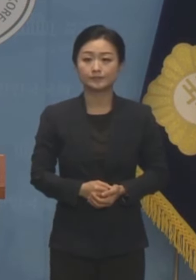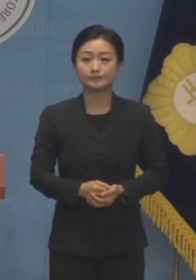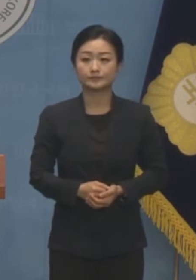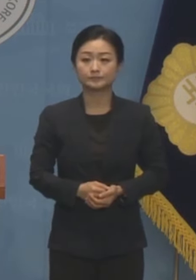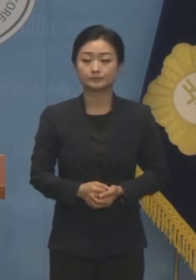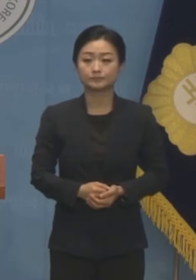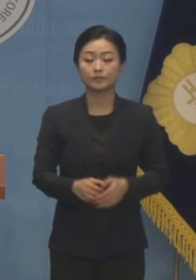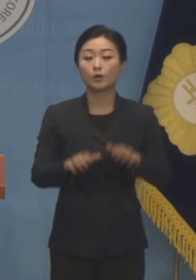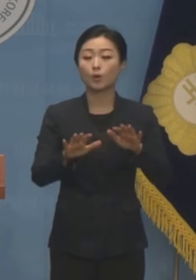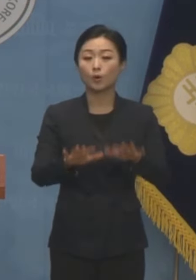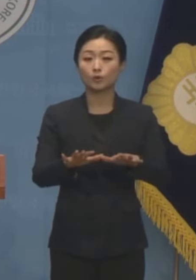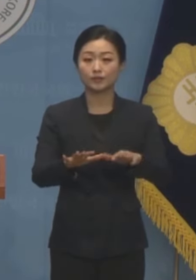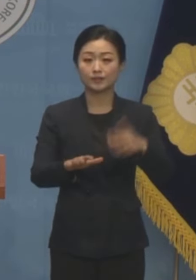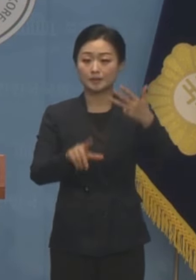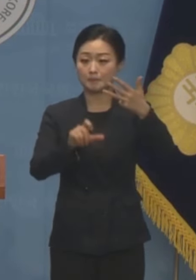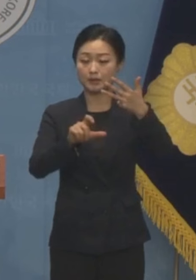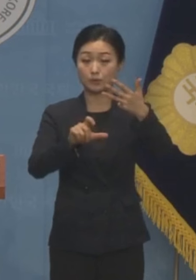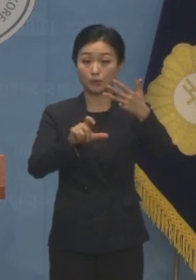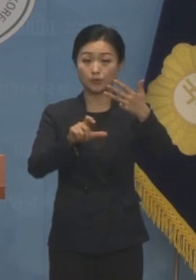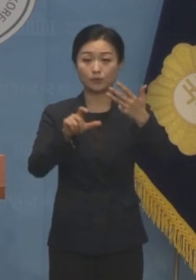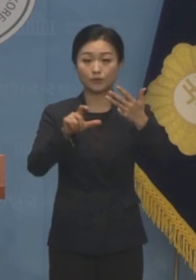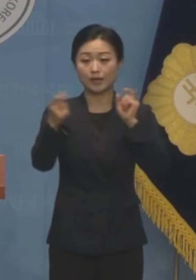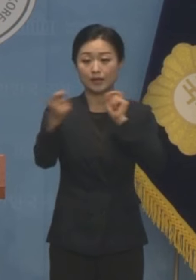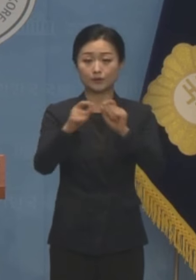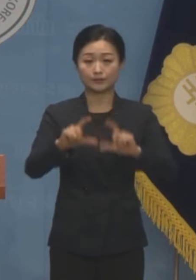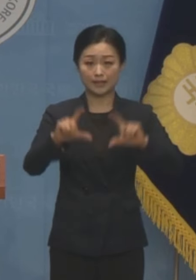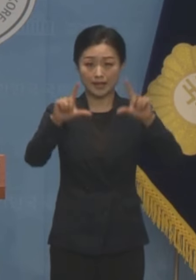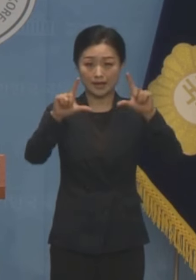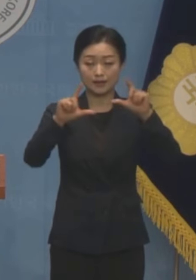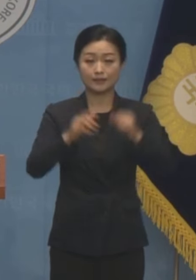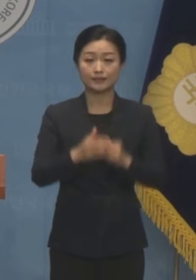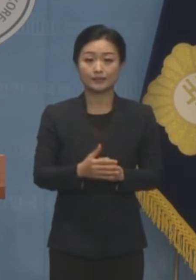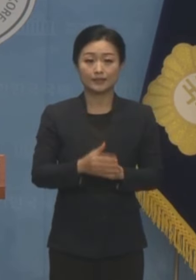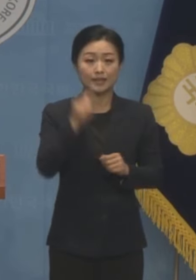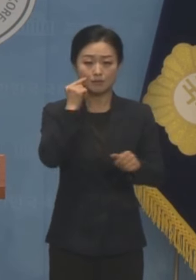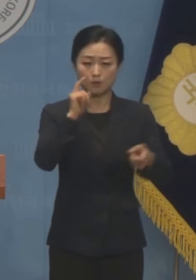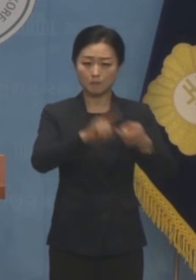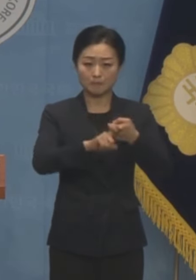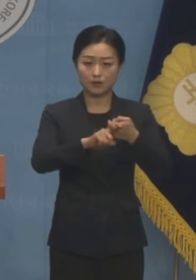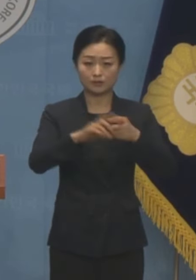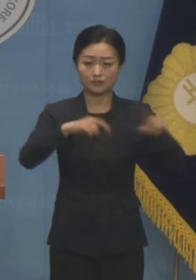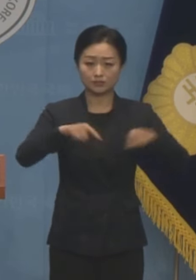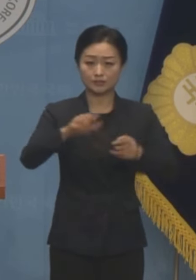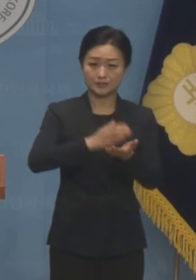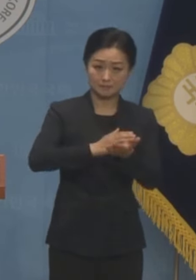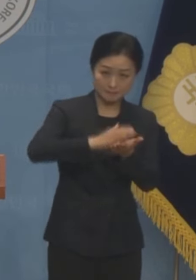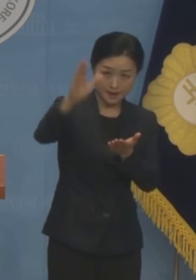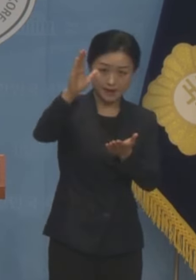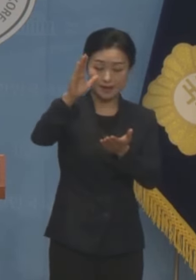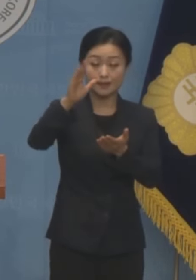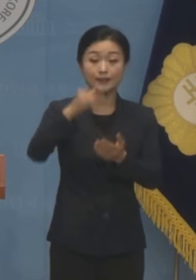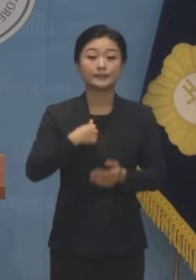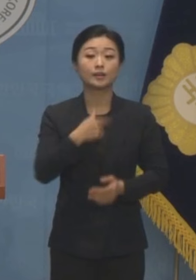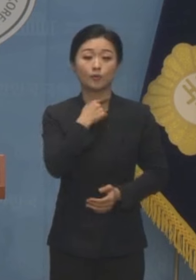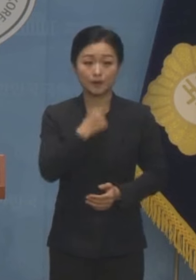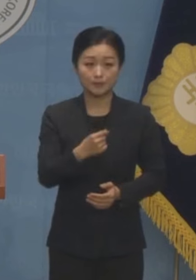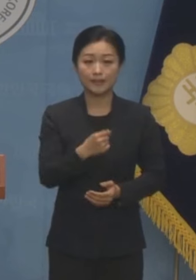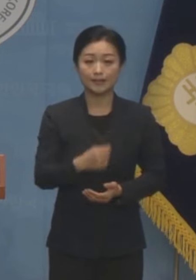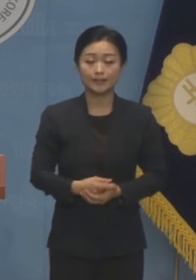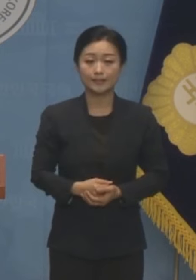오늘은 8.15를 앞두고 밀정정치 척결 이야기가 제 회견의 주제입니다.